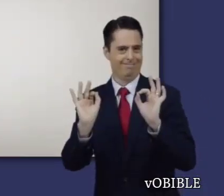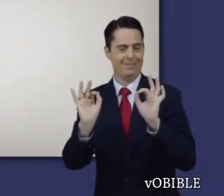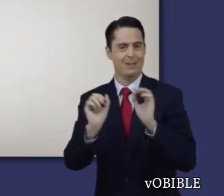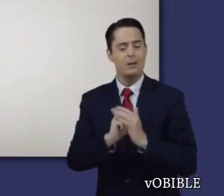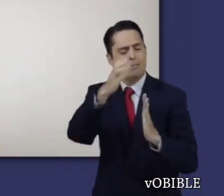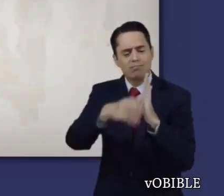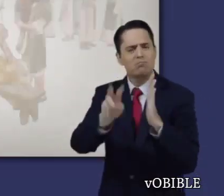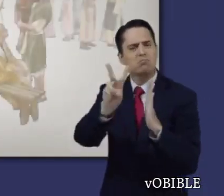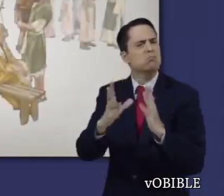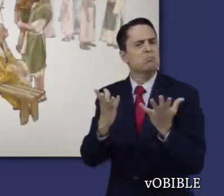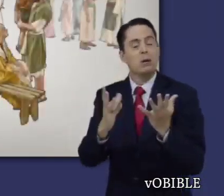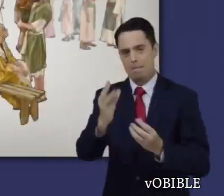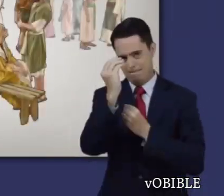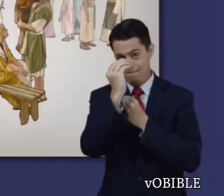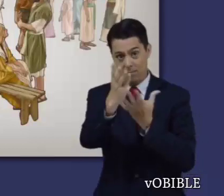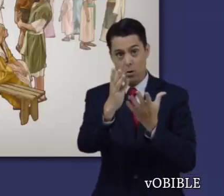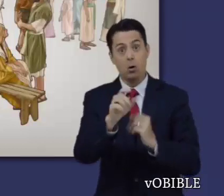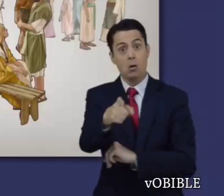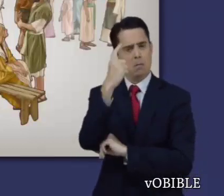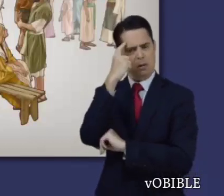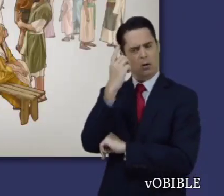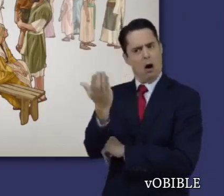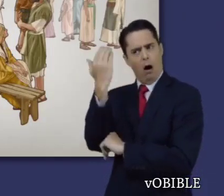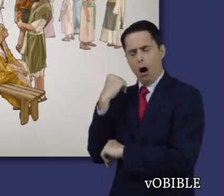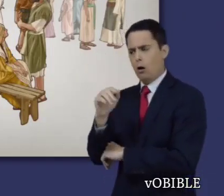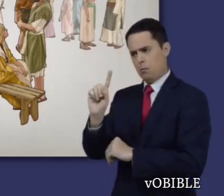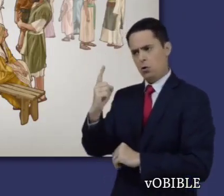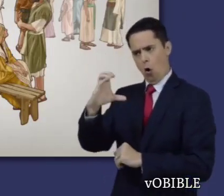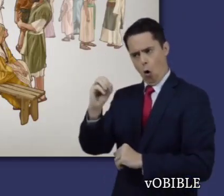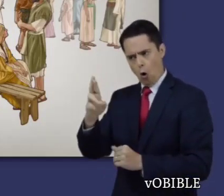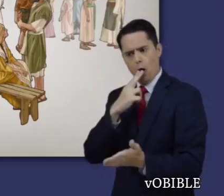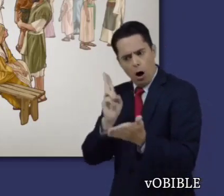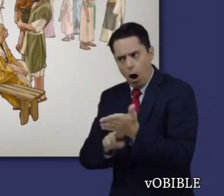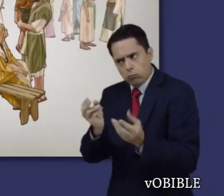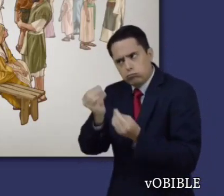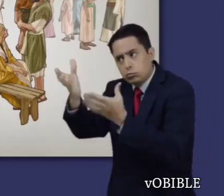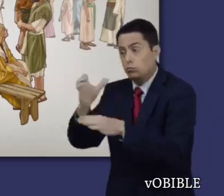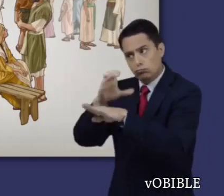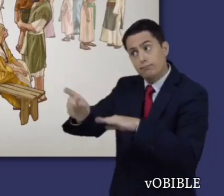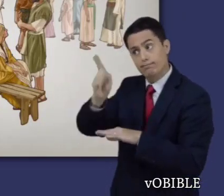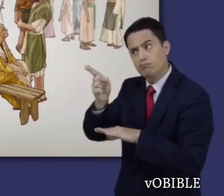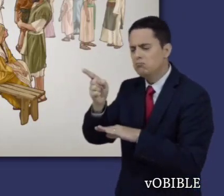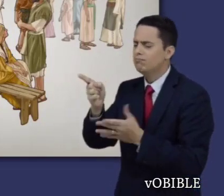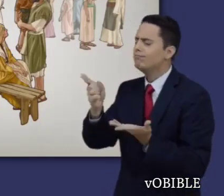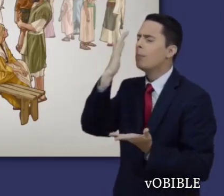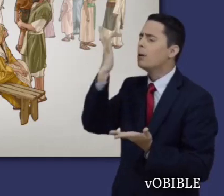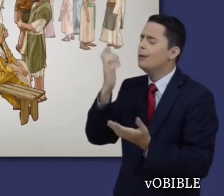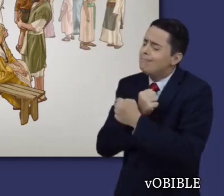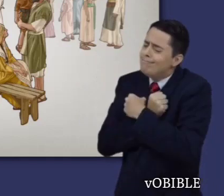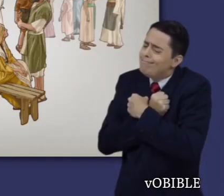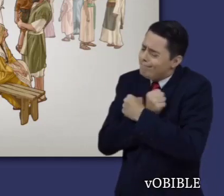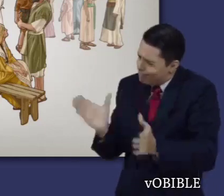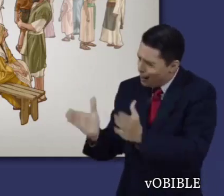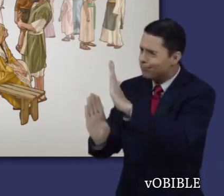En el capítulo dos Pablo les confirma a los cristianos corintios el amor que les tiene consciente de los firmes consejos que les había dado